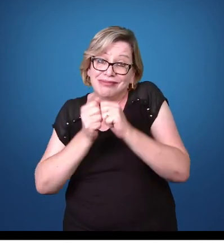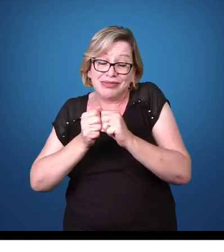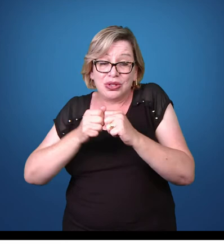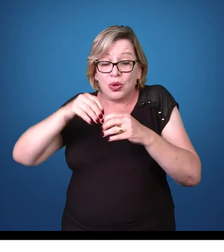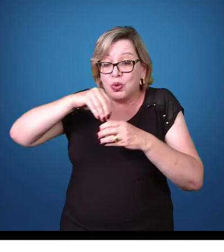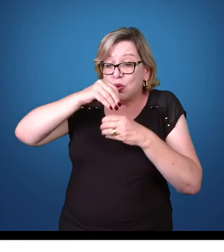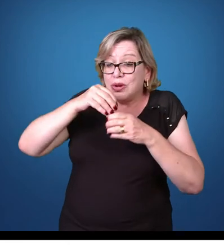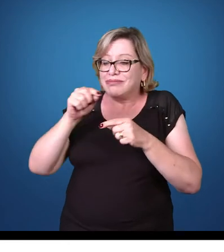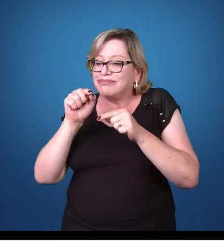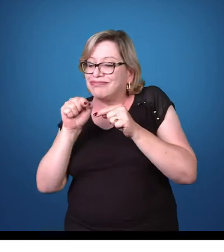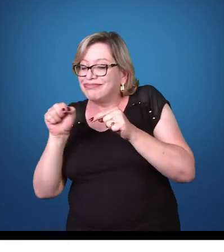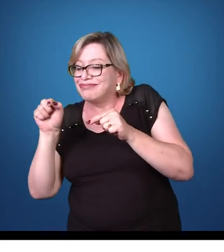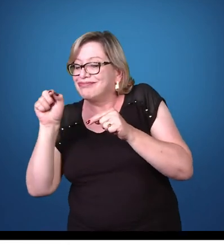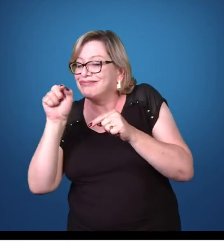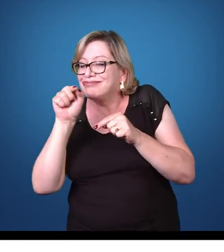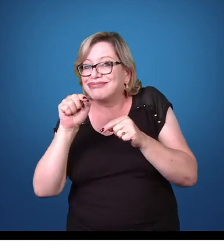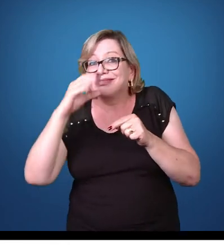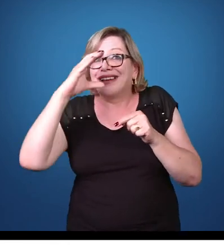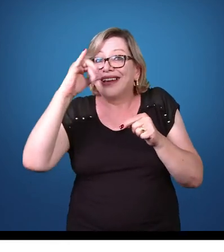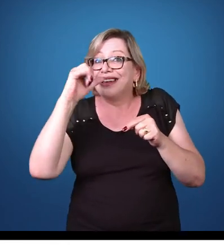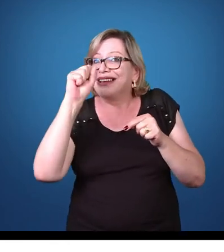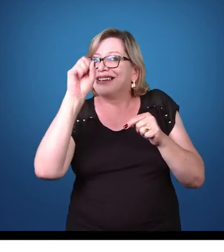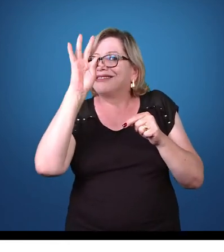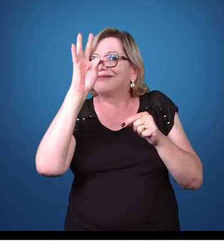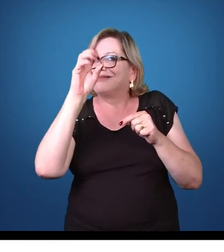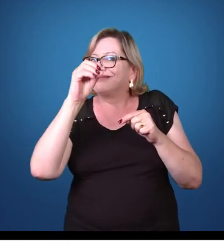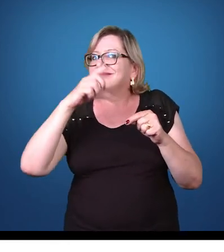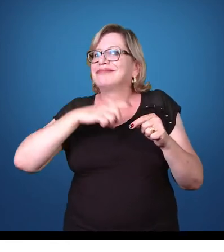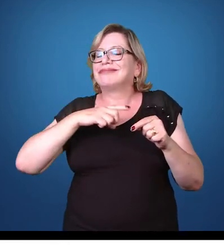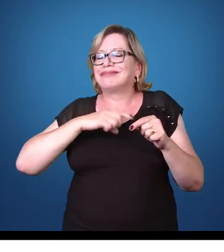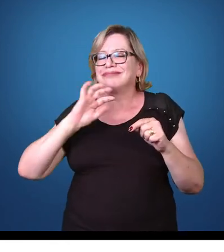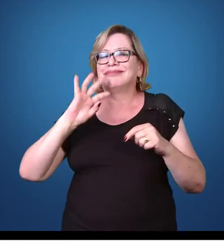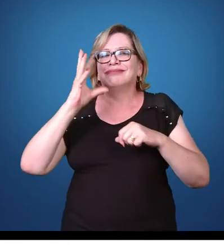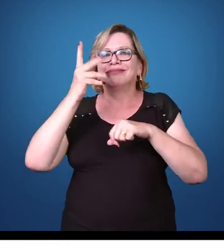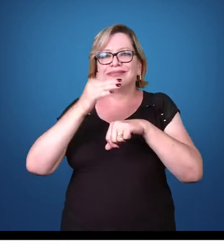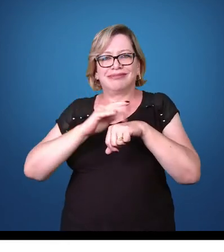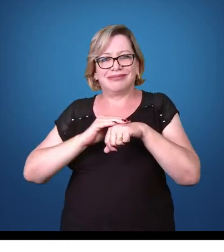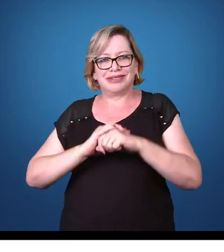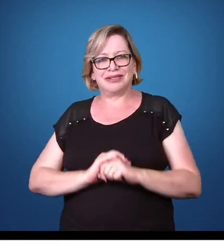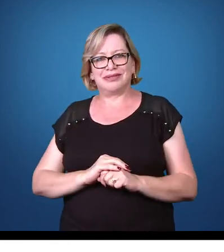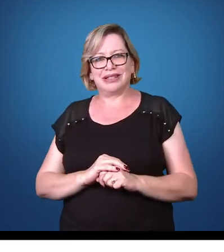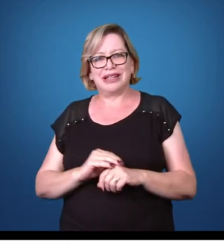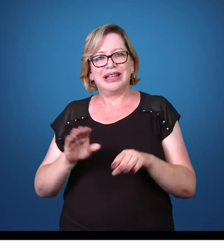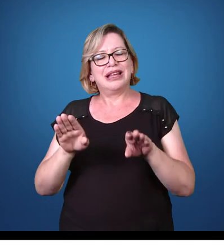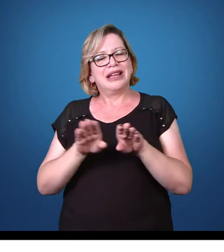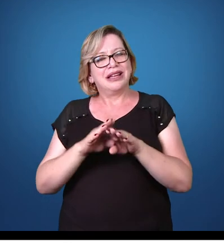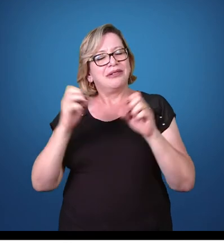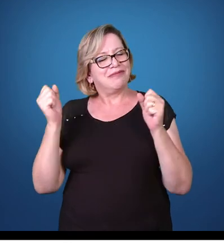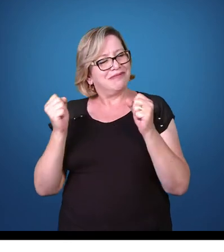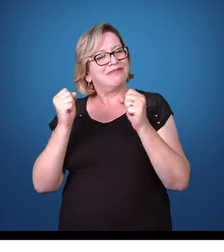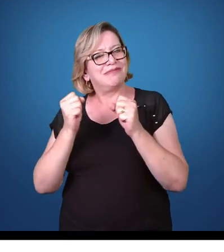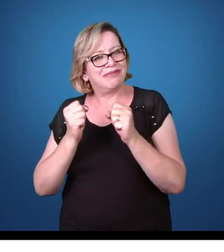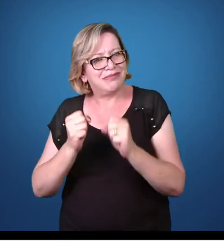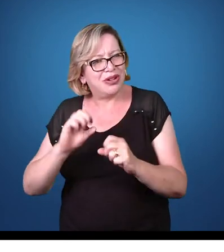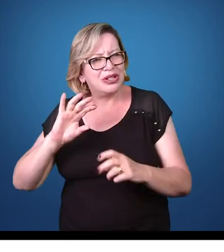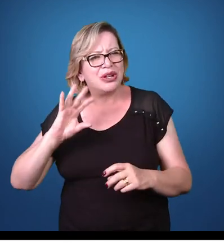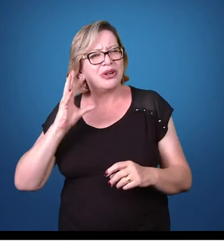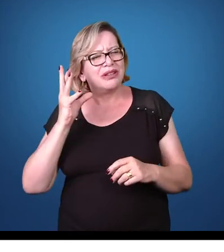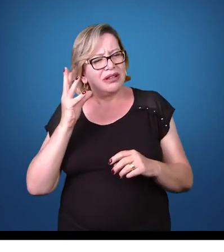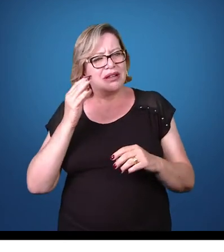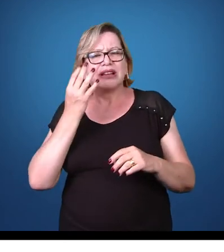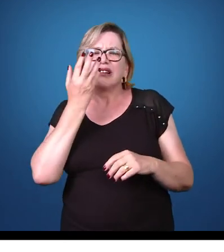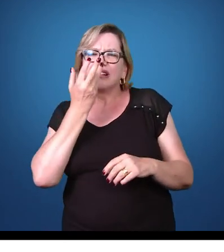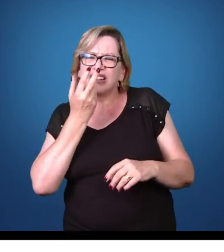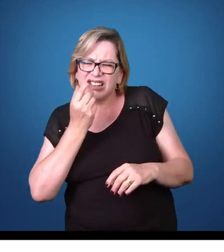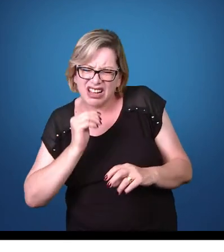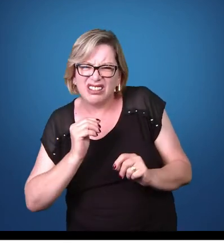alimentos. É a forma de se contaminar. Existe uma outra maneira de se contaminar que ocorre muito em crianças,